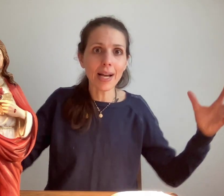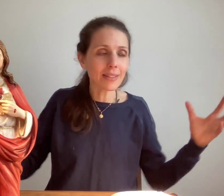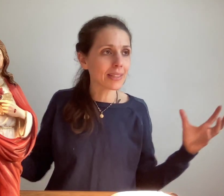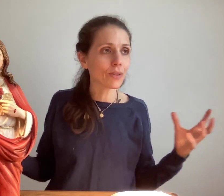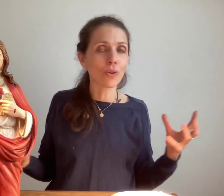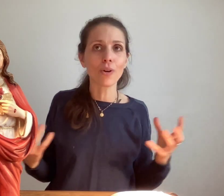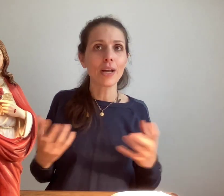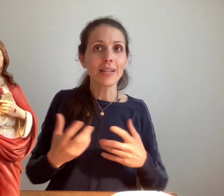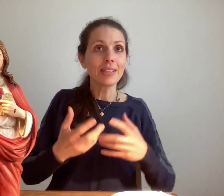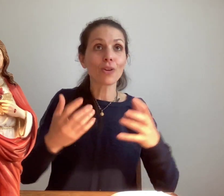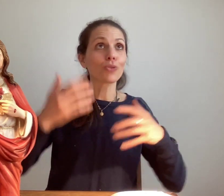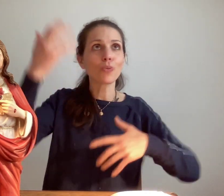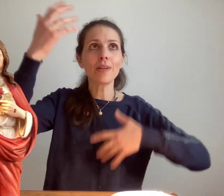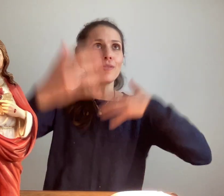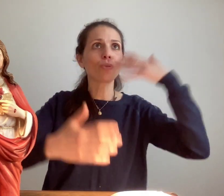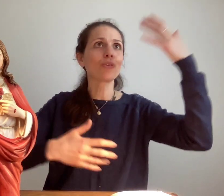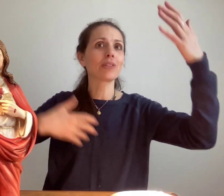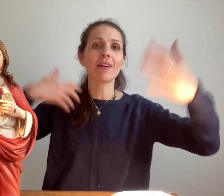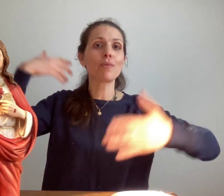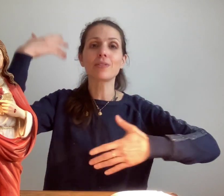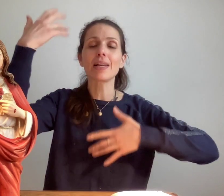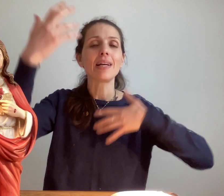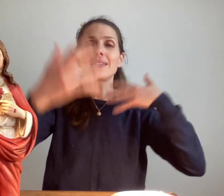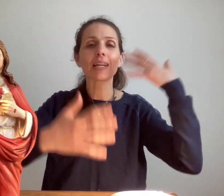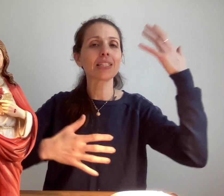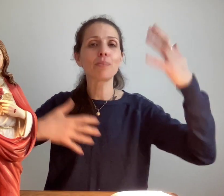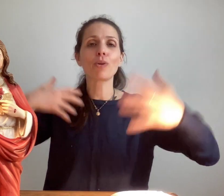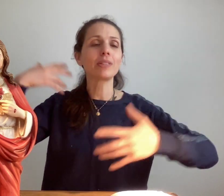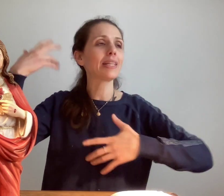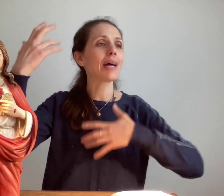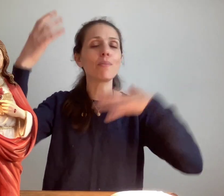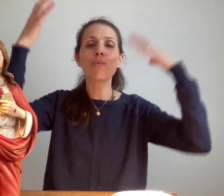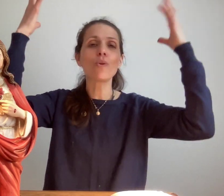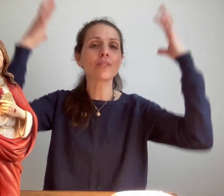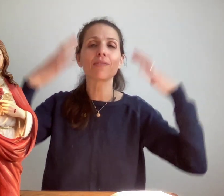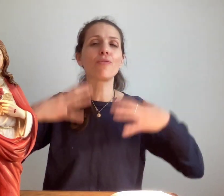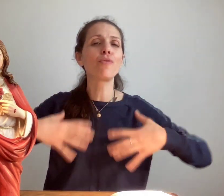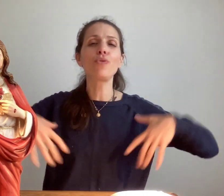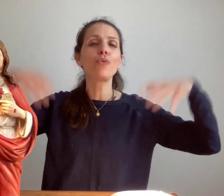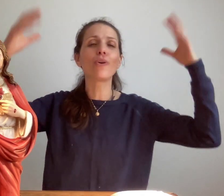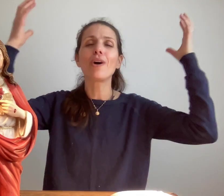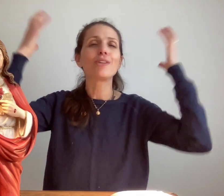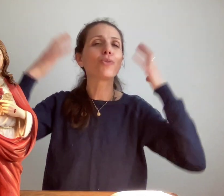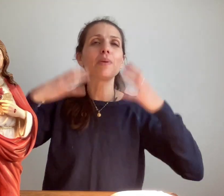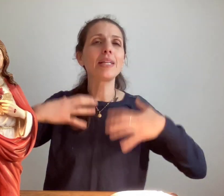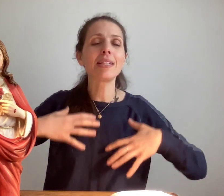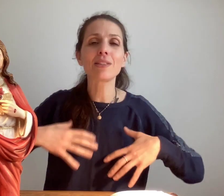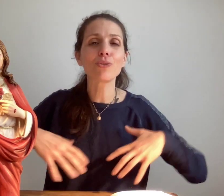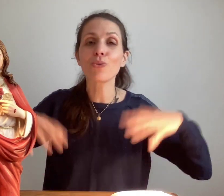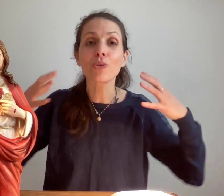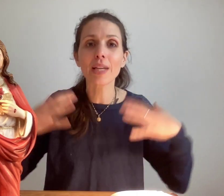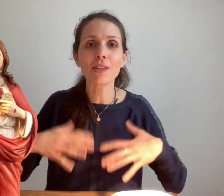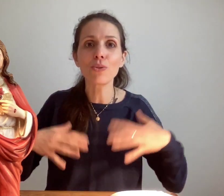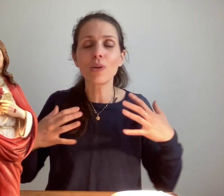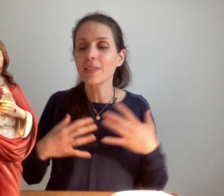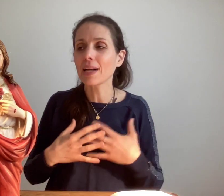grâces qui s'en suivent donc c'est vraiment ces réciprocités d'amour, ces flux de bénédictions, de cadeaux, etc.